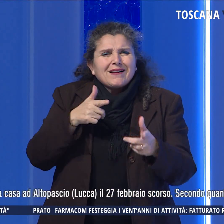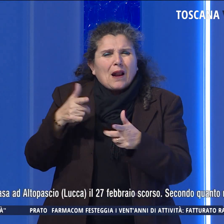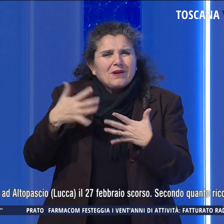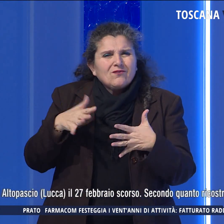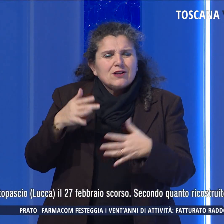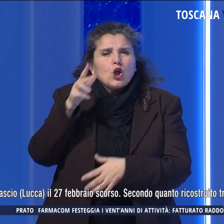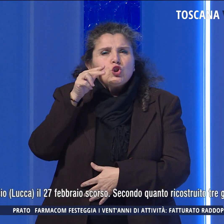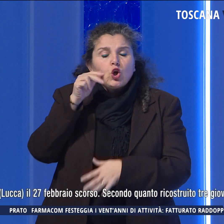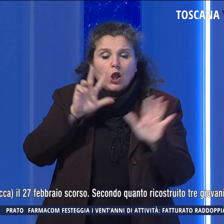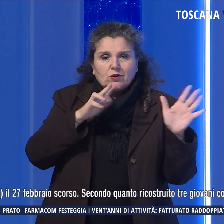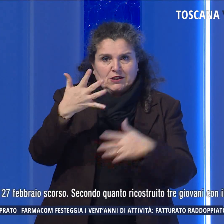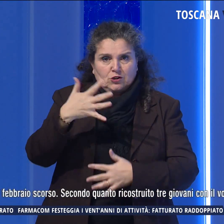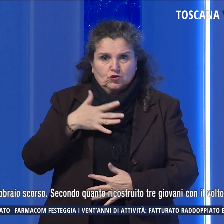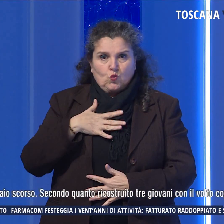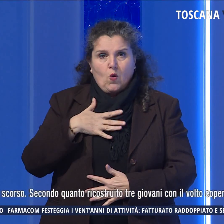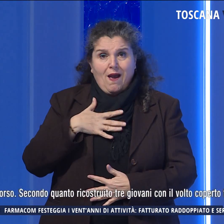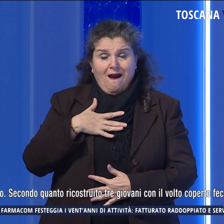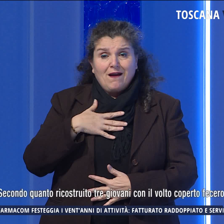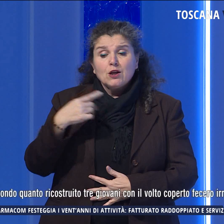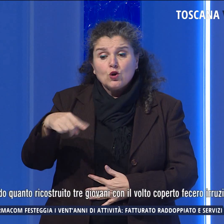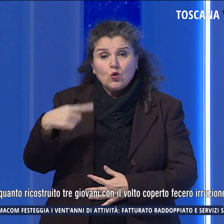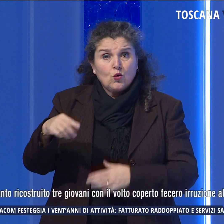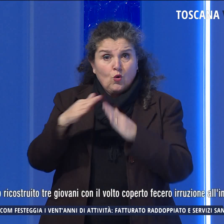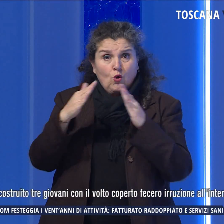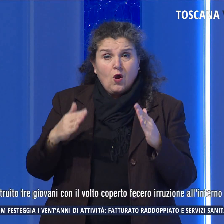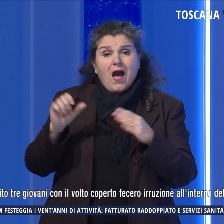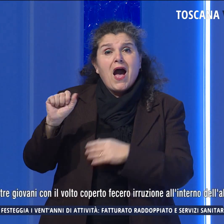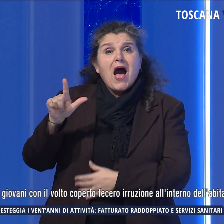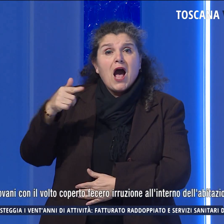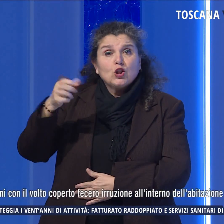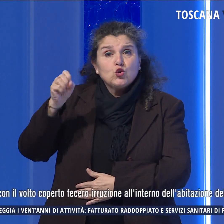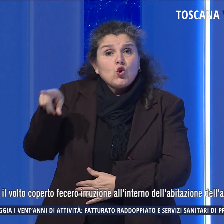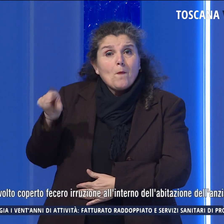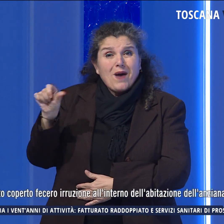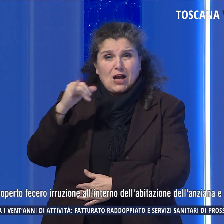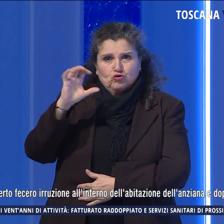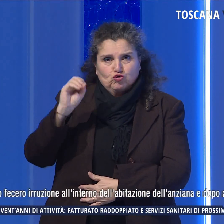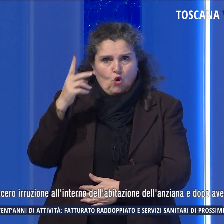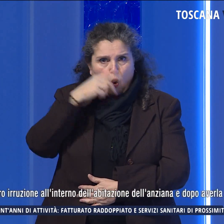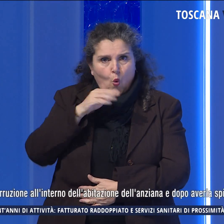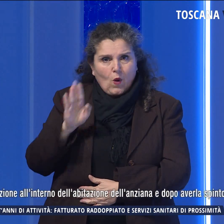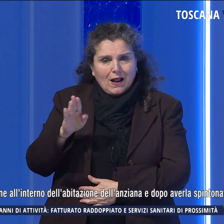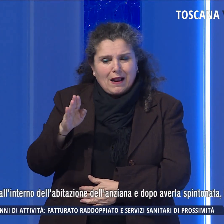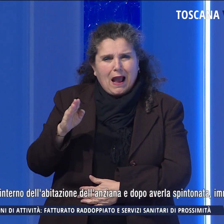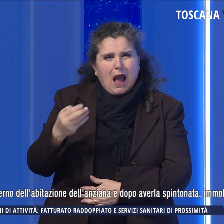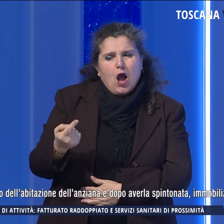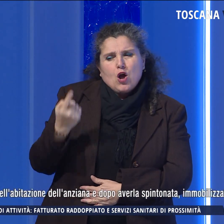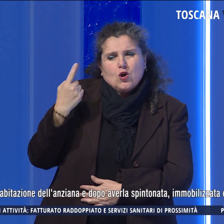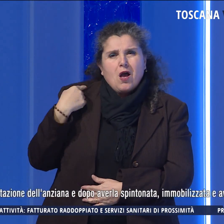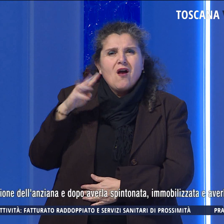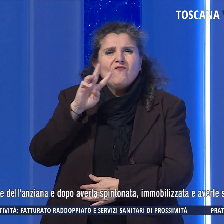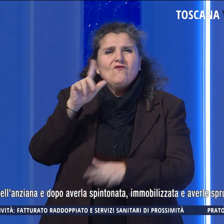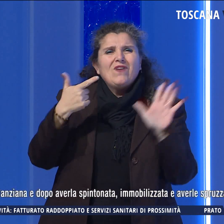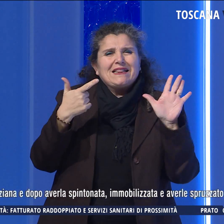una donna di 85 anni nella sua casa d'Alto Pascio, in provincia di Lucca, il scorso 27